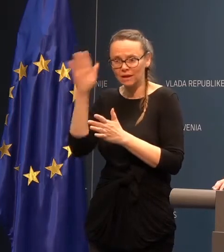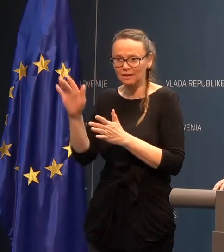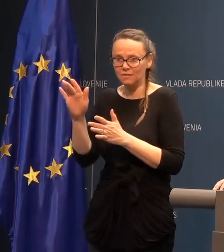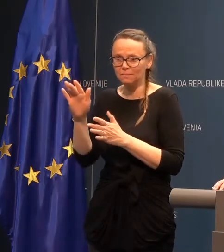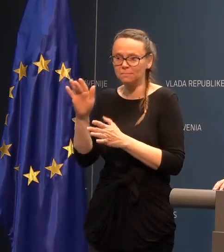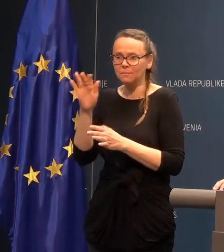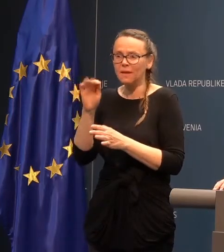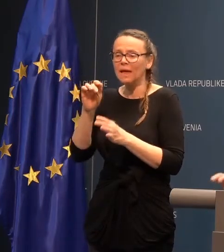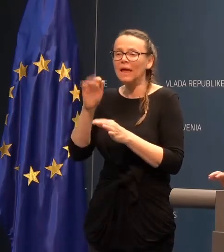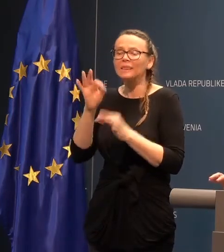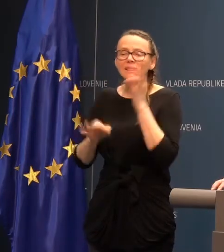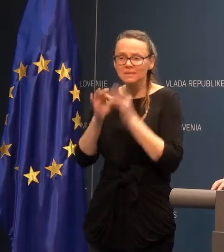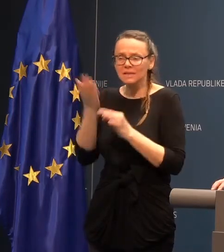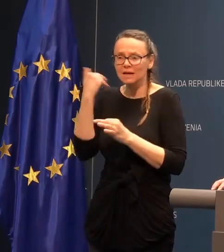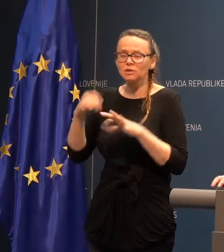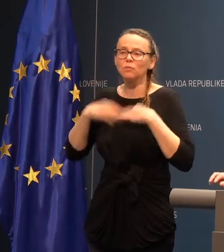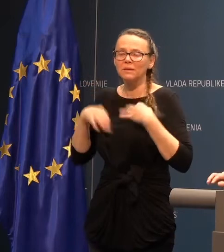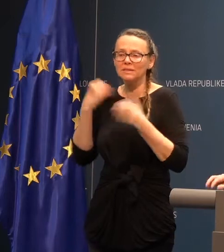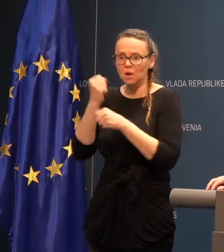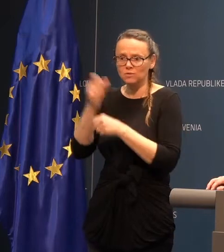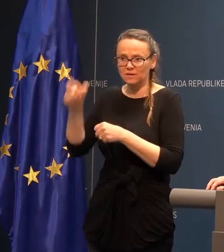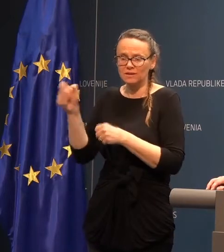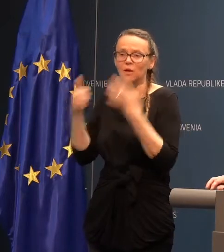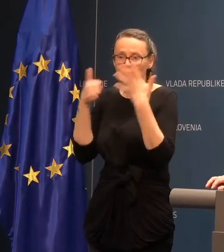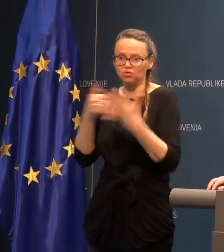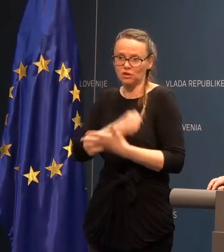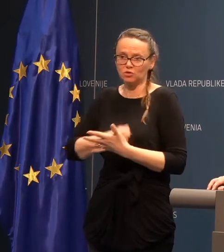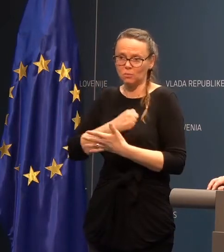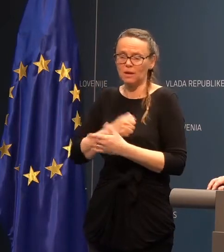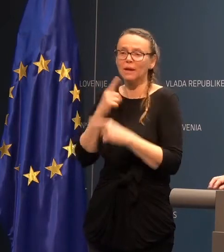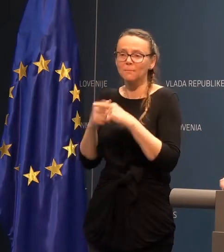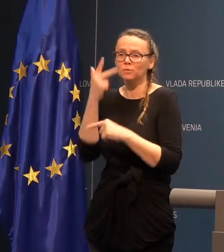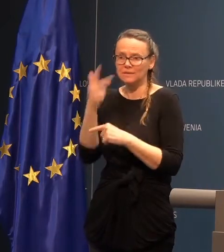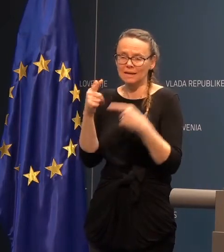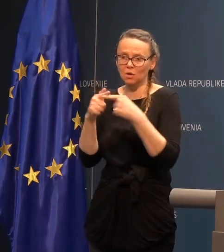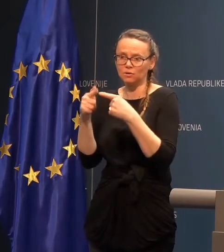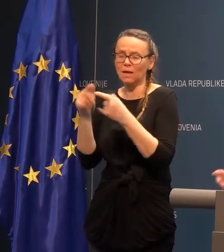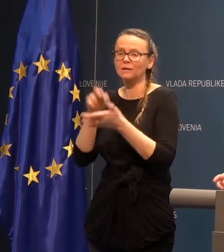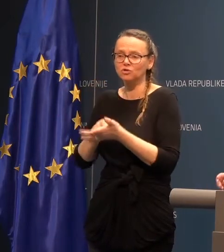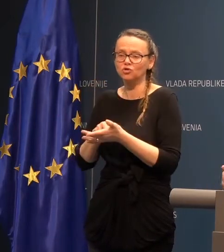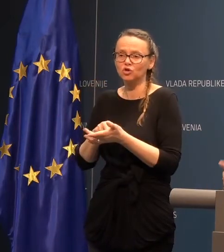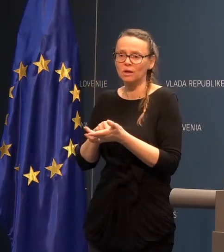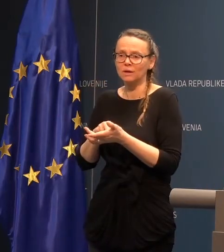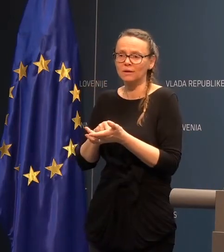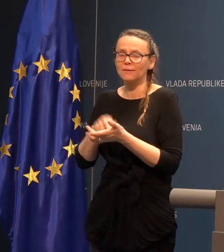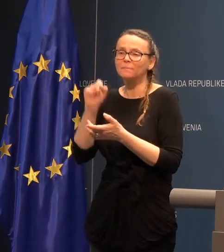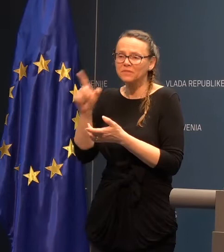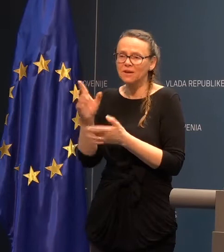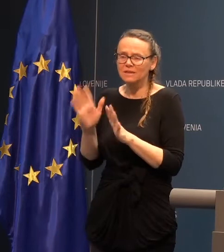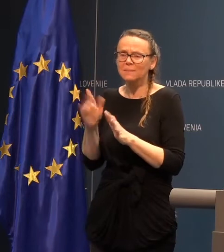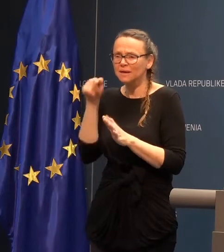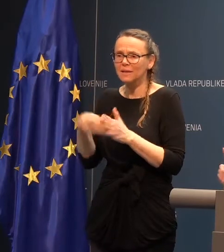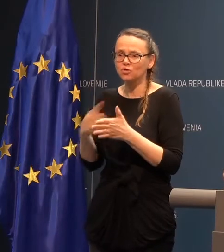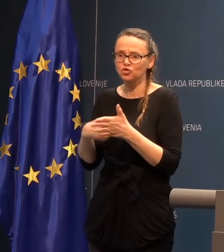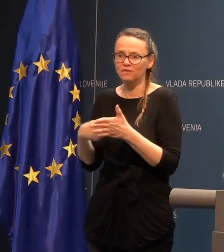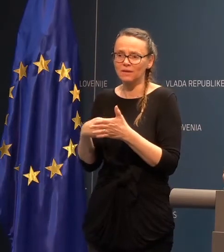testirani so bili zdravstveni delali za tih šest oboleznih, bo je bilo še 3 kontakti, tudi mislim, da je še 12, ampak ta